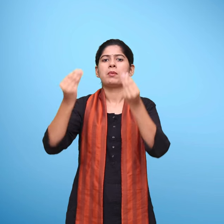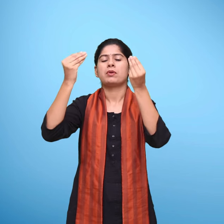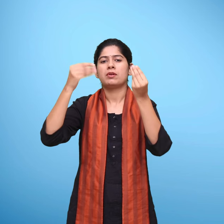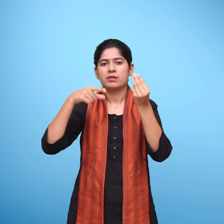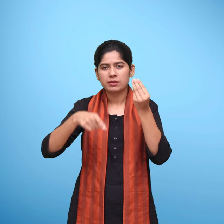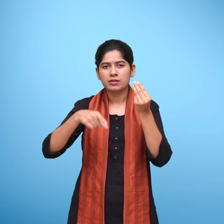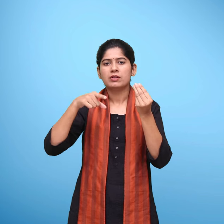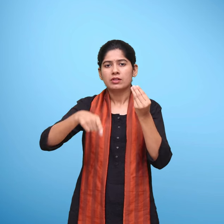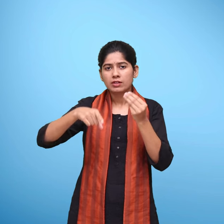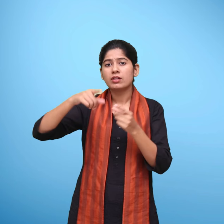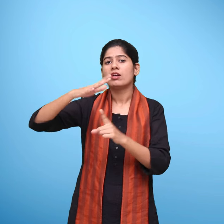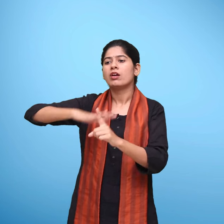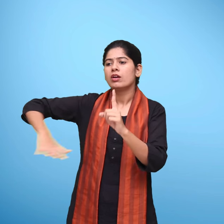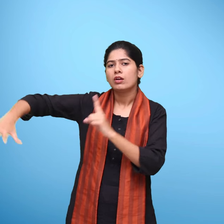मनो सामाजिक सहायता